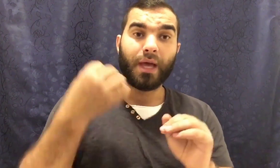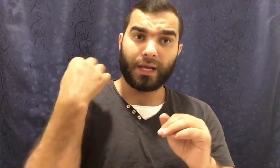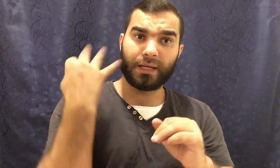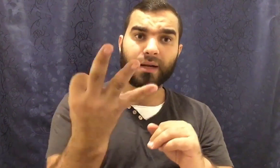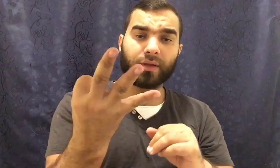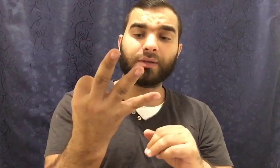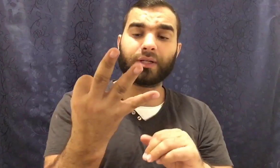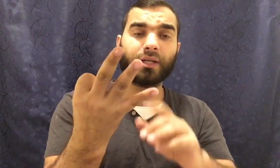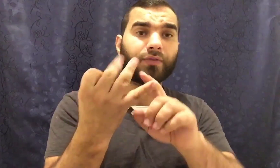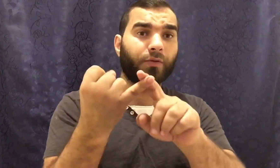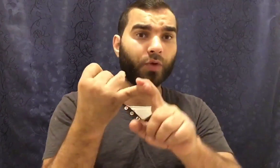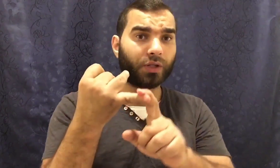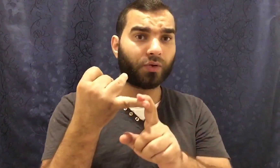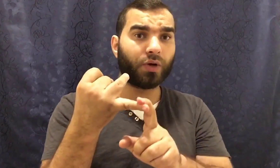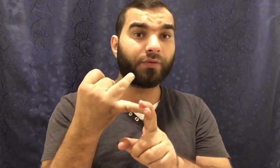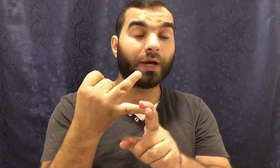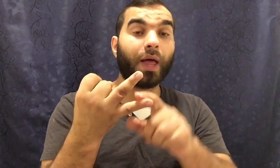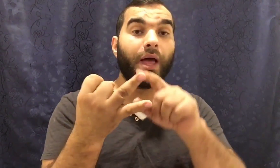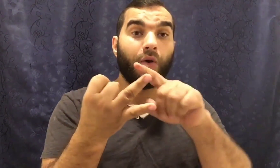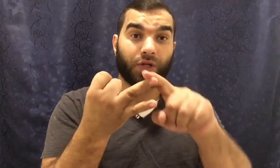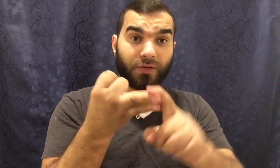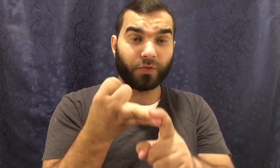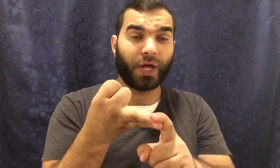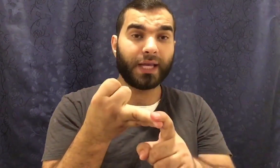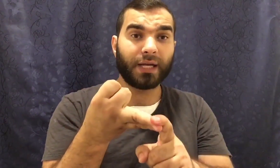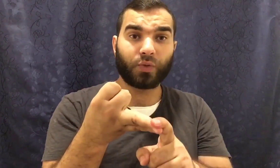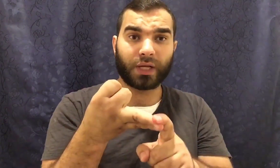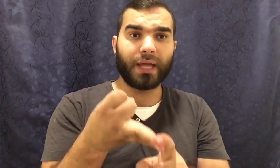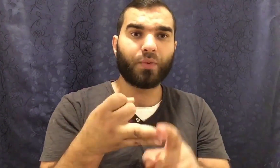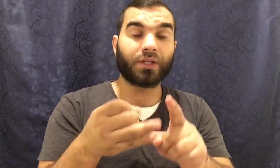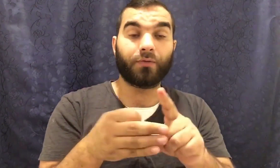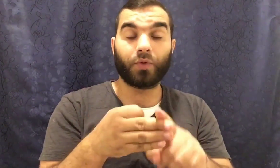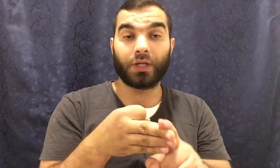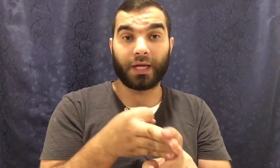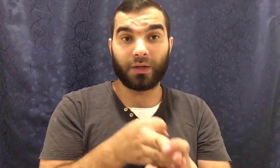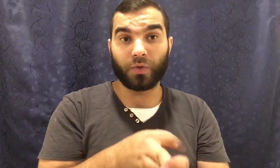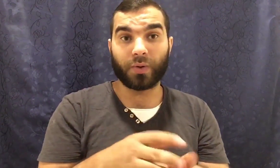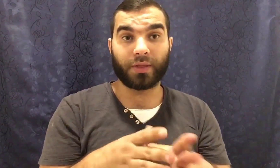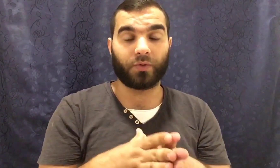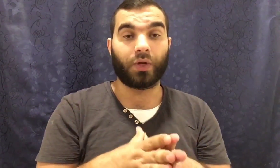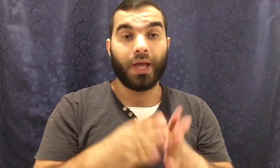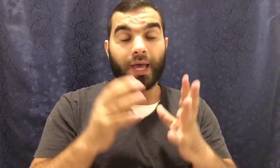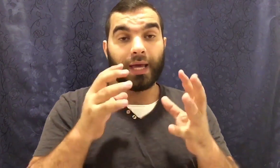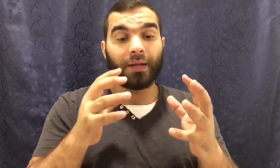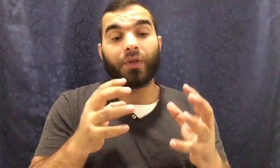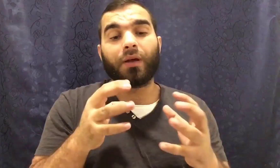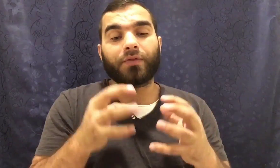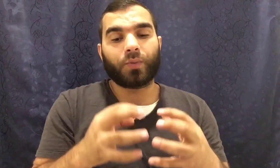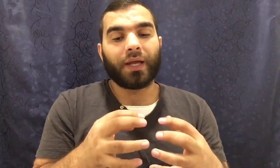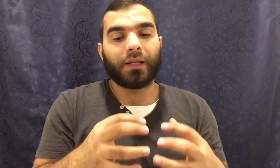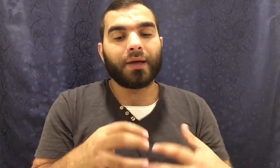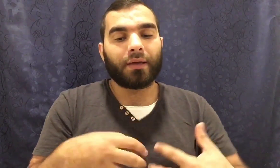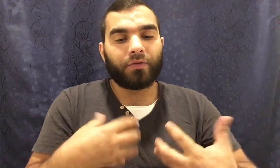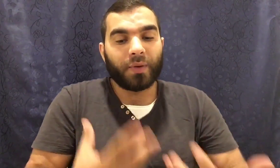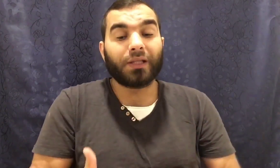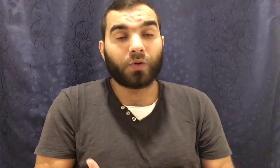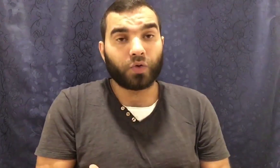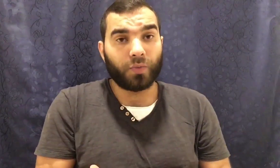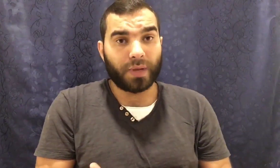الجن ثلاث اصناب صنفون يطيرون في الهواء وصنفون حيات وكلاب وصنفون يحلون وابعنون احنا بنعرف سبحان الله كان في بعض الكتب